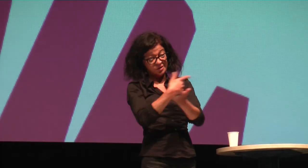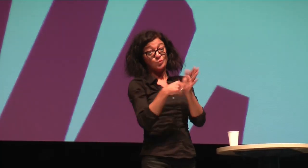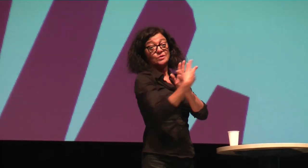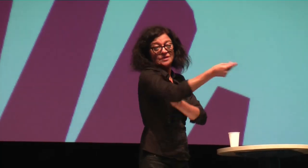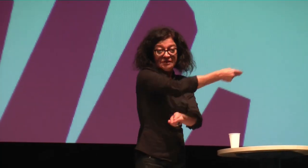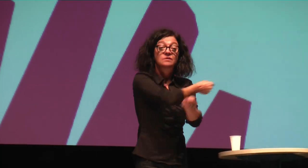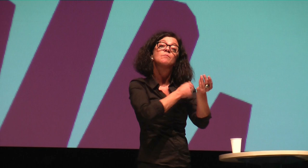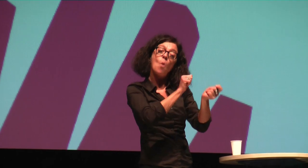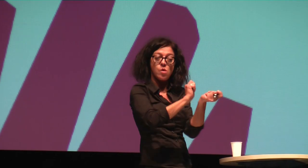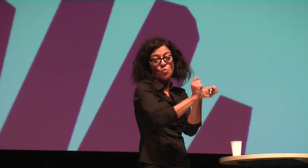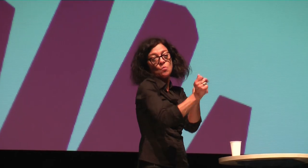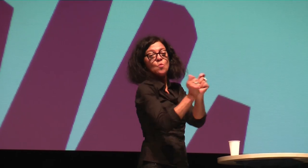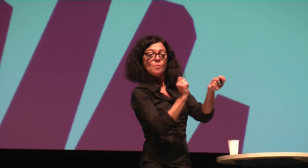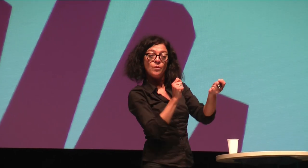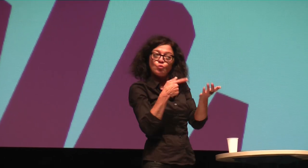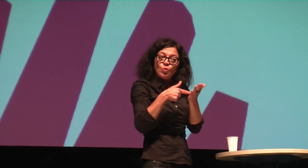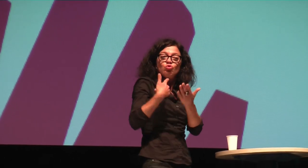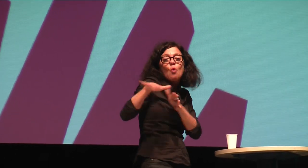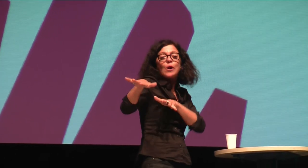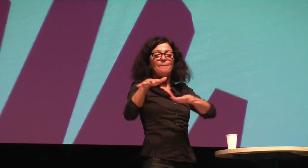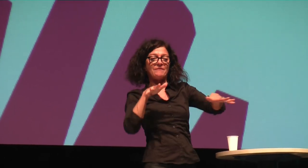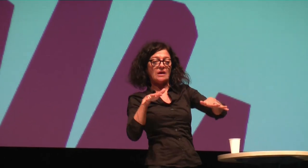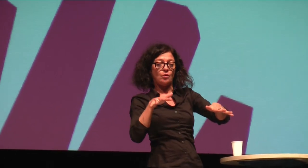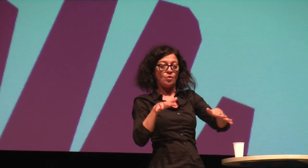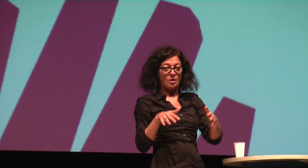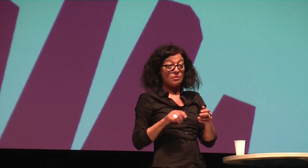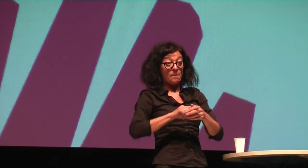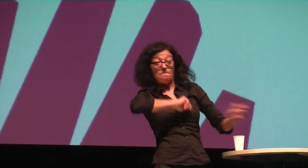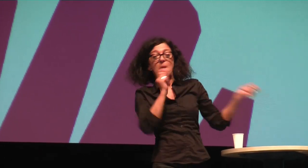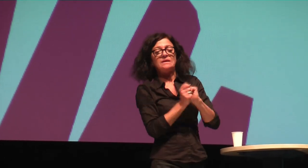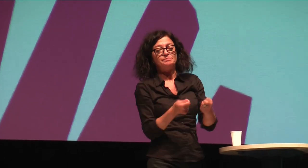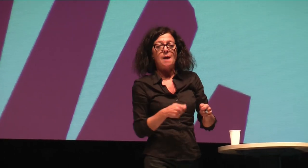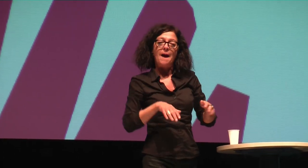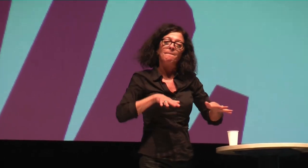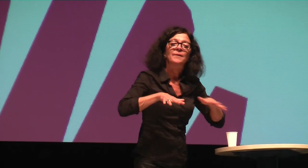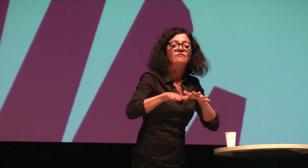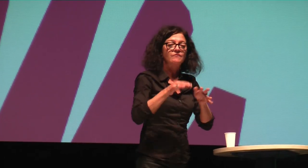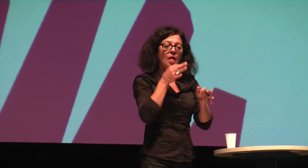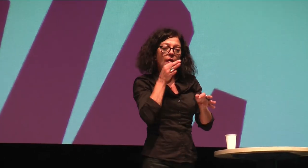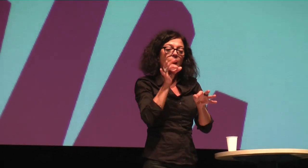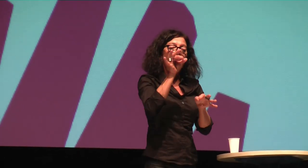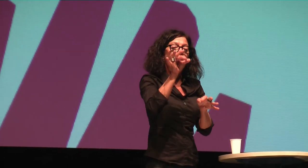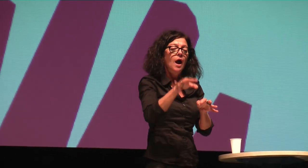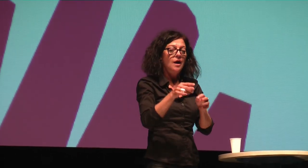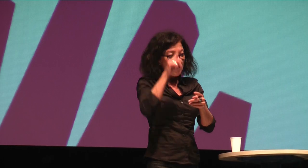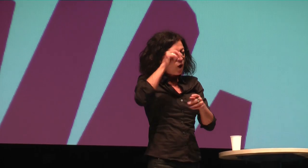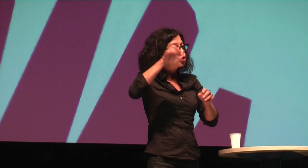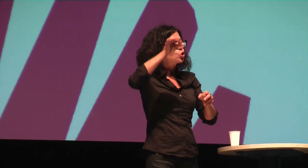dass sie das von mir absehen können und durch Gespräche und andere Einflüsse können auch andere Menschen dann ihre Meinung